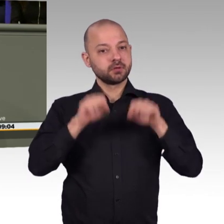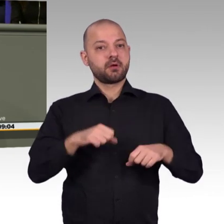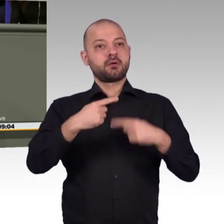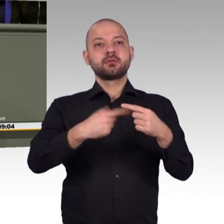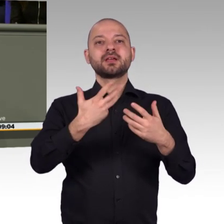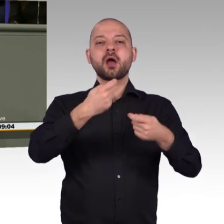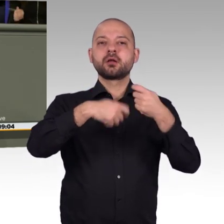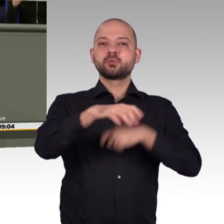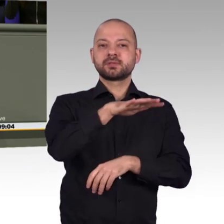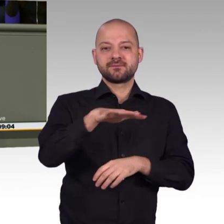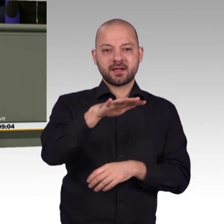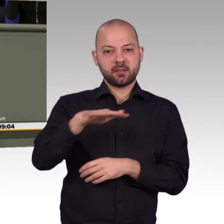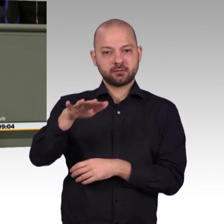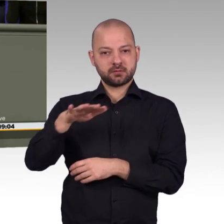sowohl als auch und nicht entweder oder.